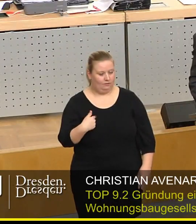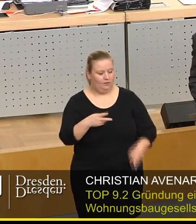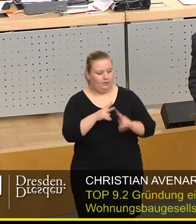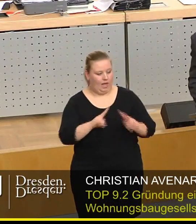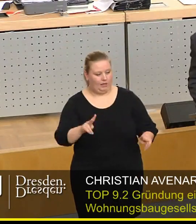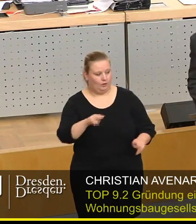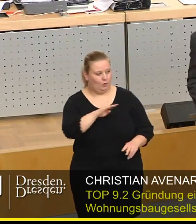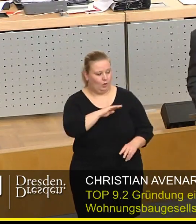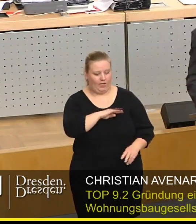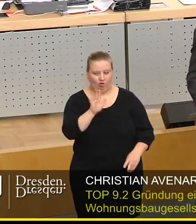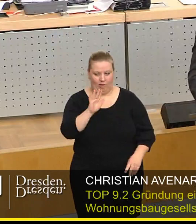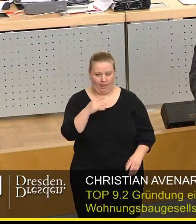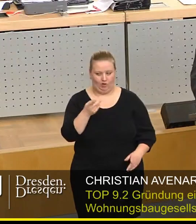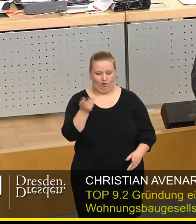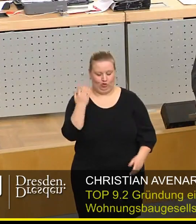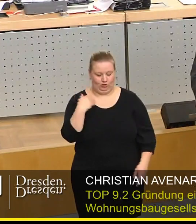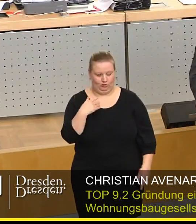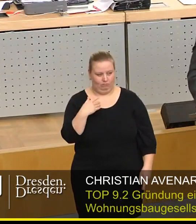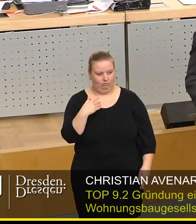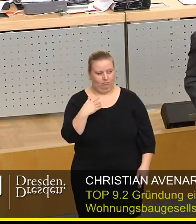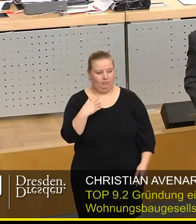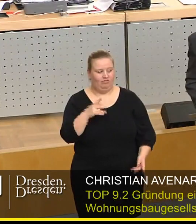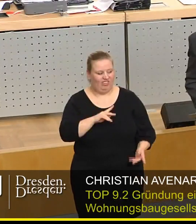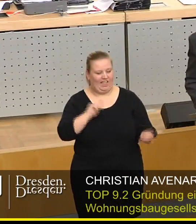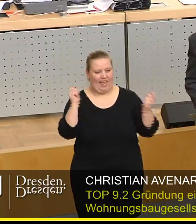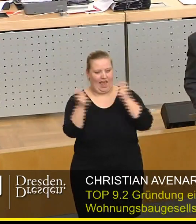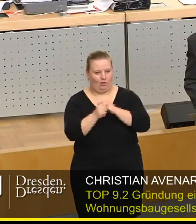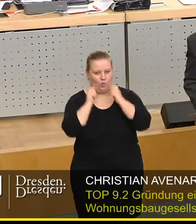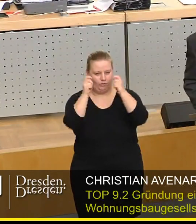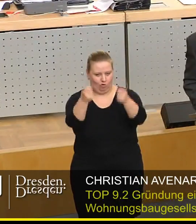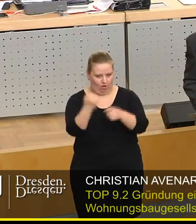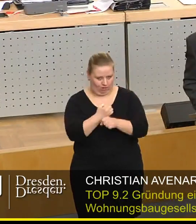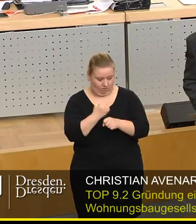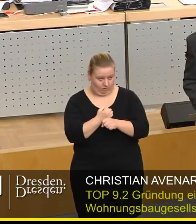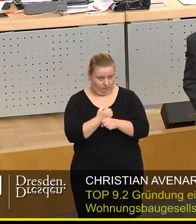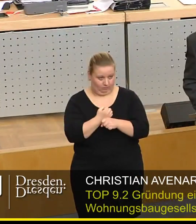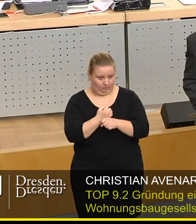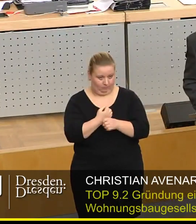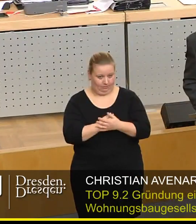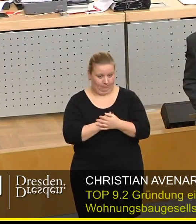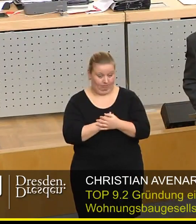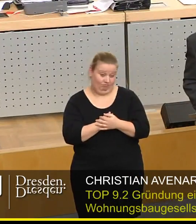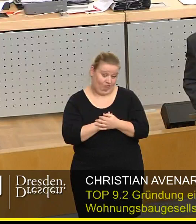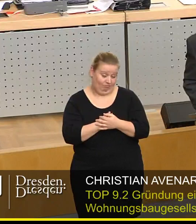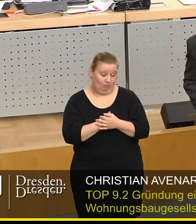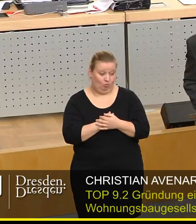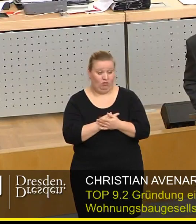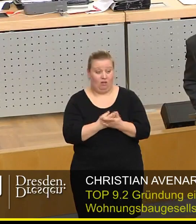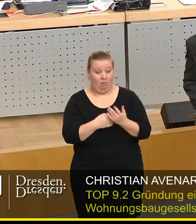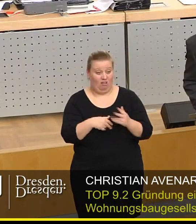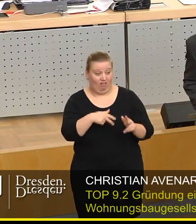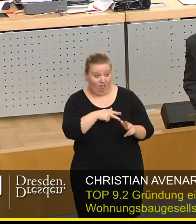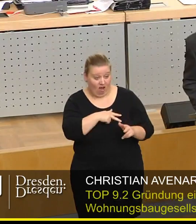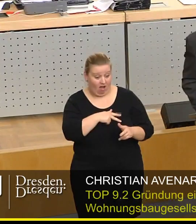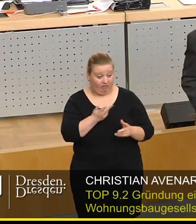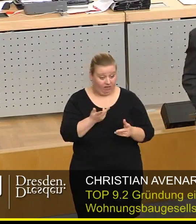sehr geehrter Herr Kollege Schmelig, wir haben einen Änderungsvorschlag gemacht und wir spielen nicht mit dem